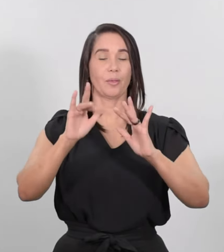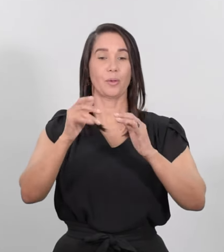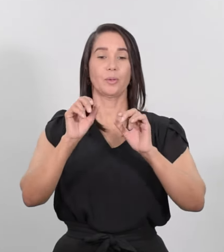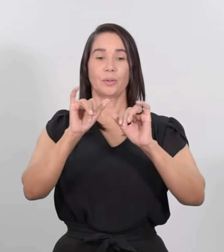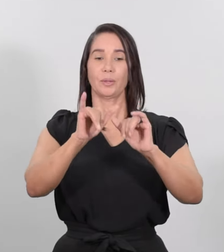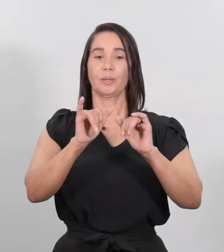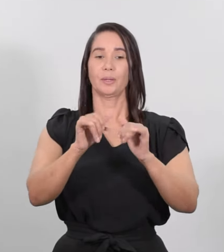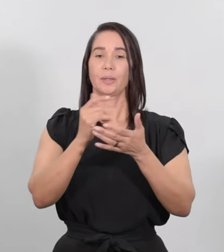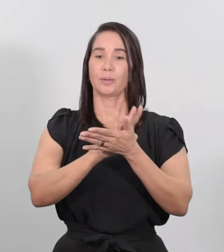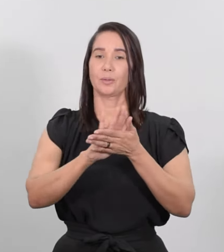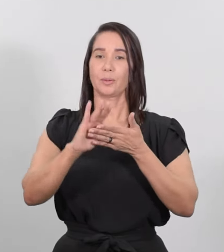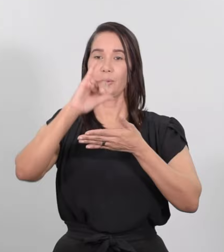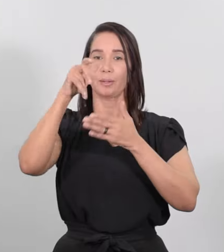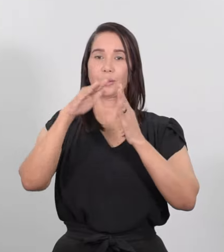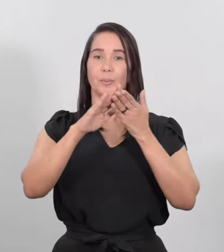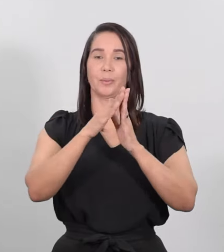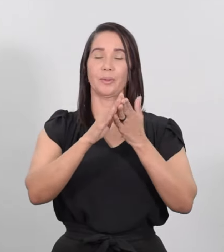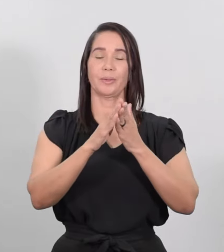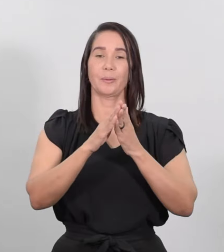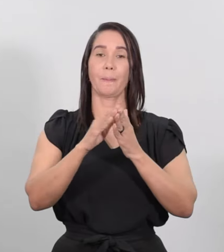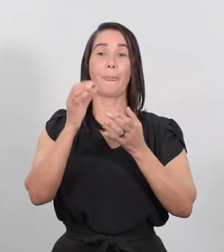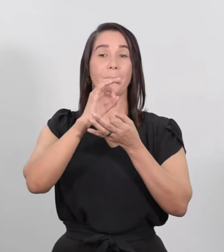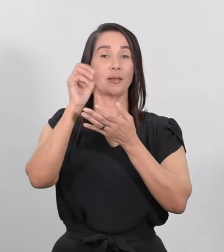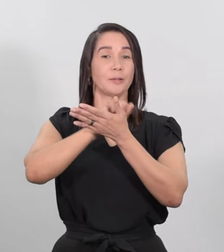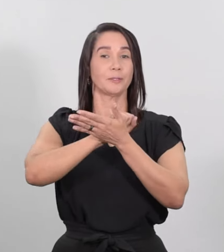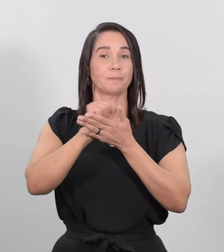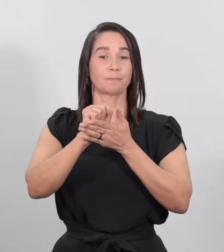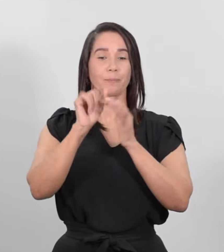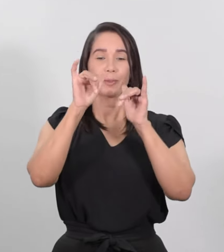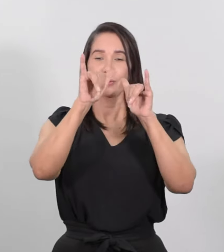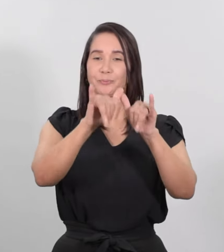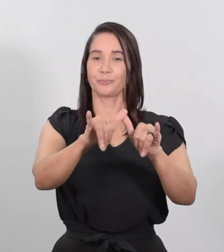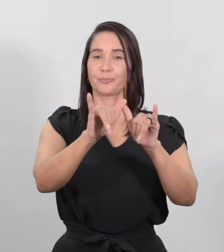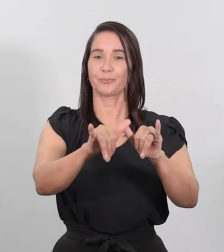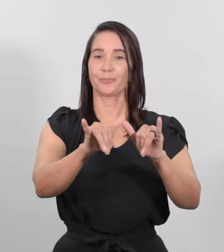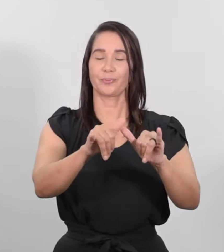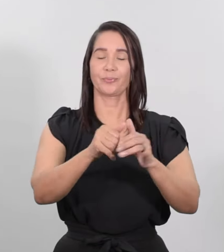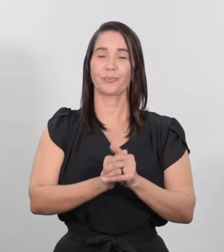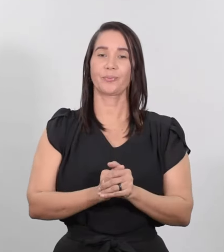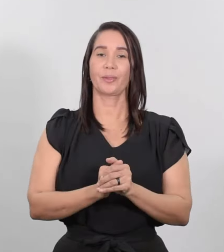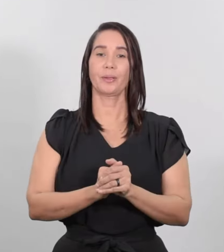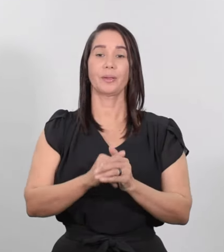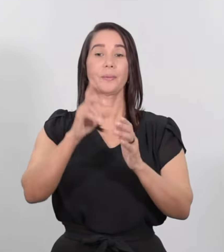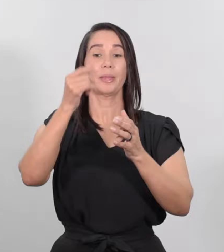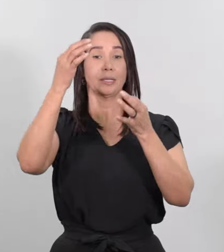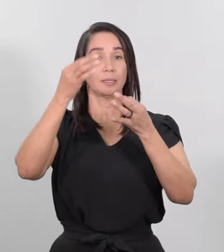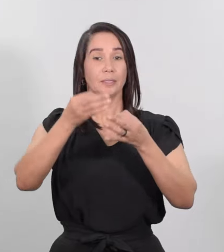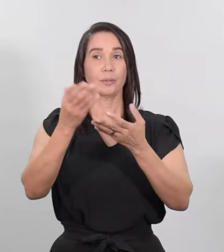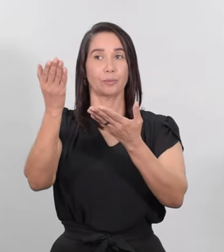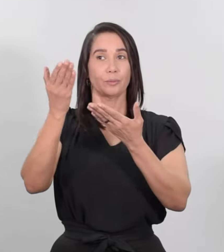consuelo de Israel y el Espíritu Santo moraba en él. Había recibido un oráculo del Espíritu